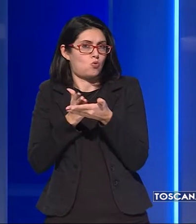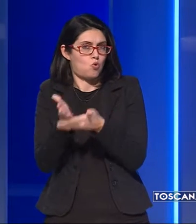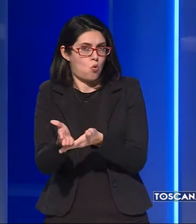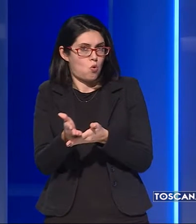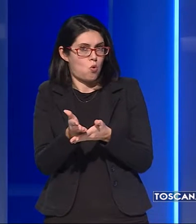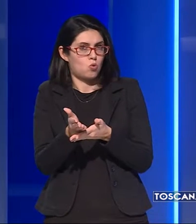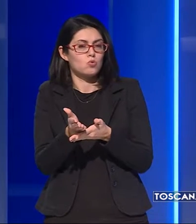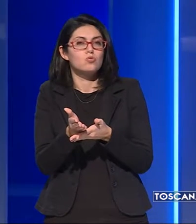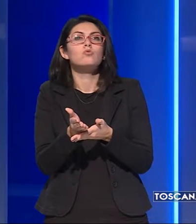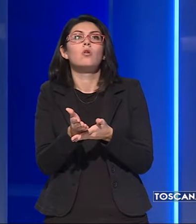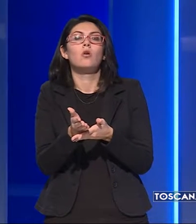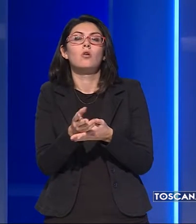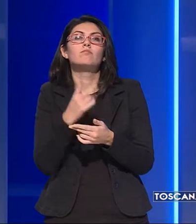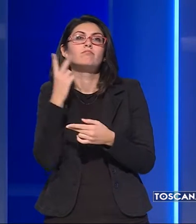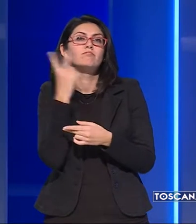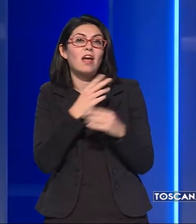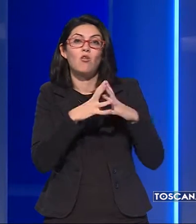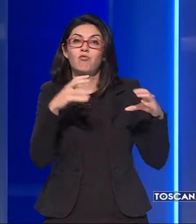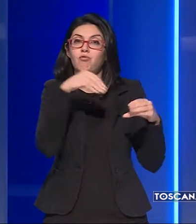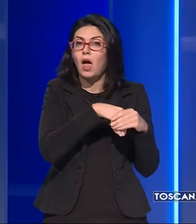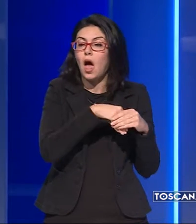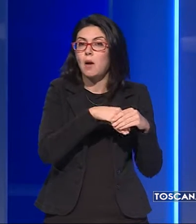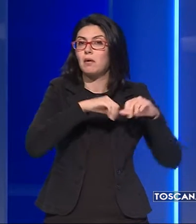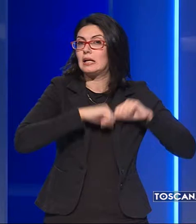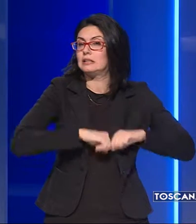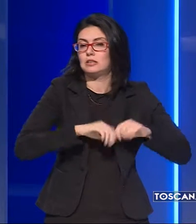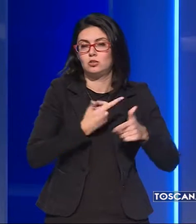essendoci più un presidio medico in fabbrica.